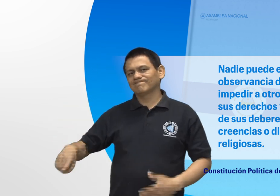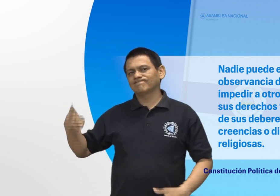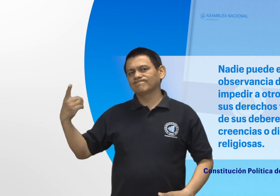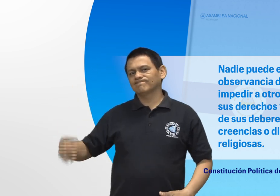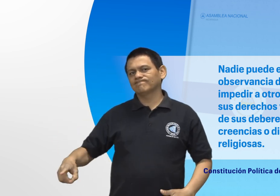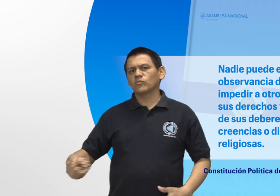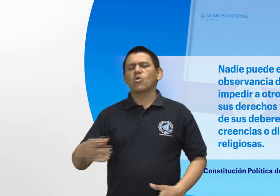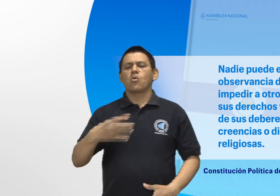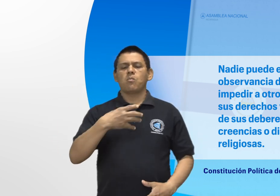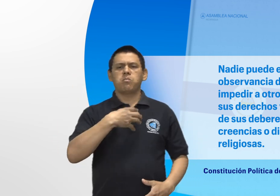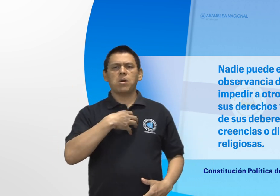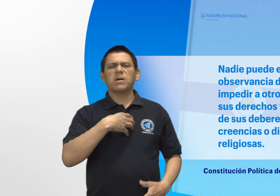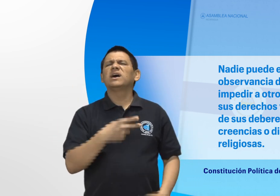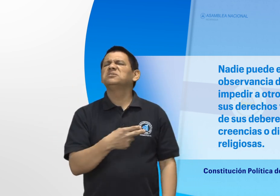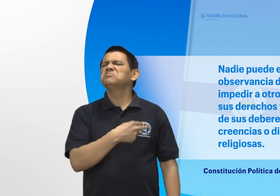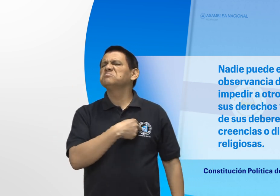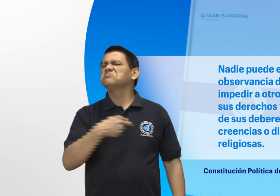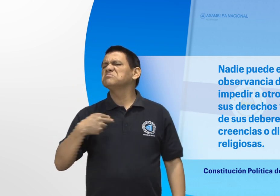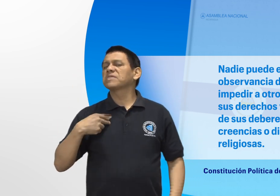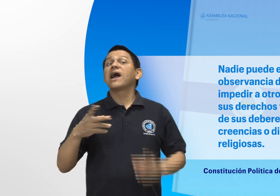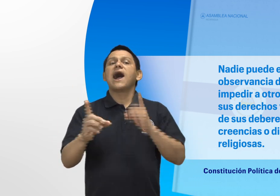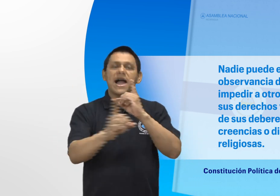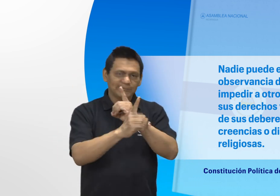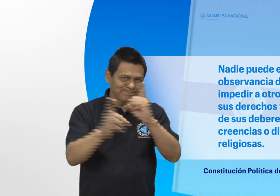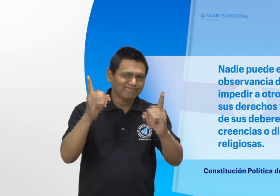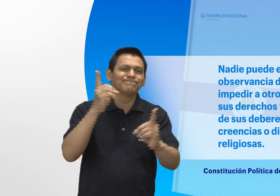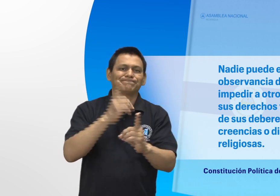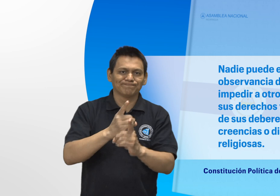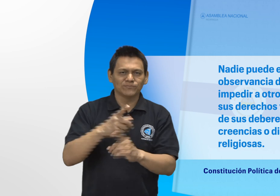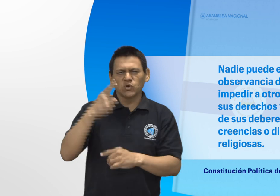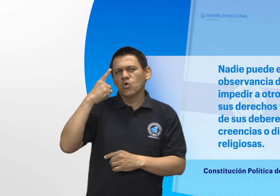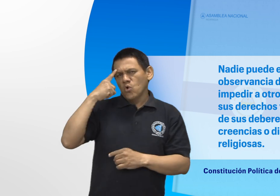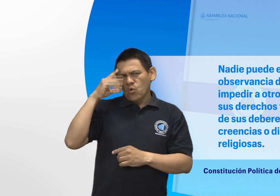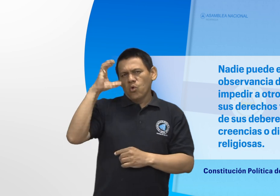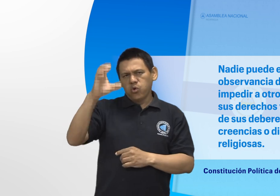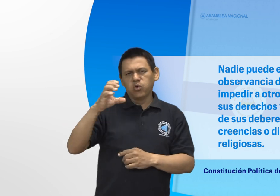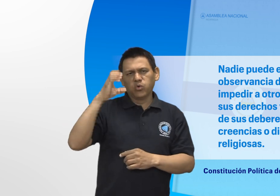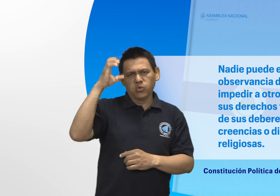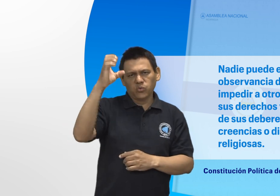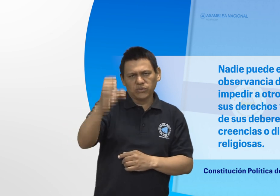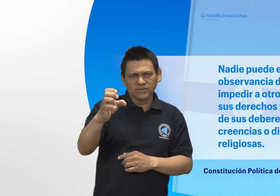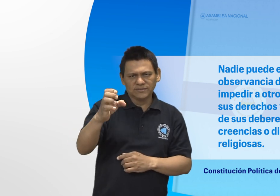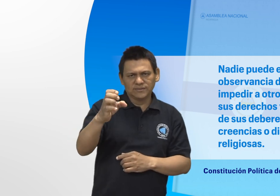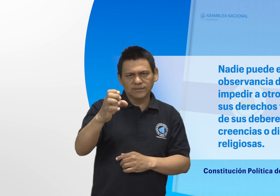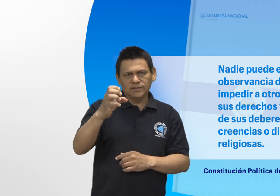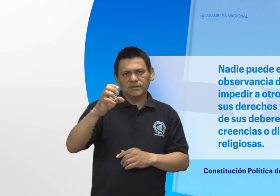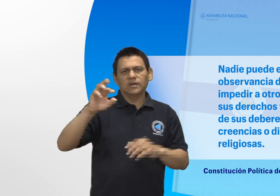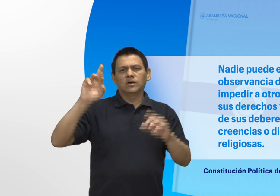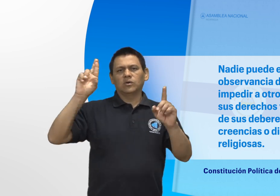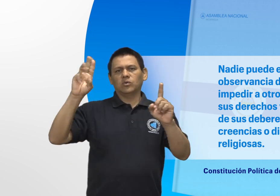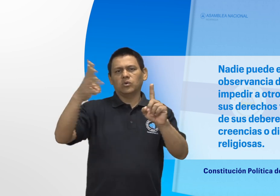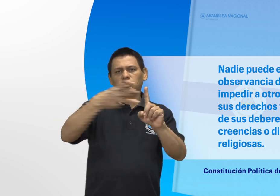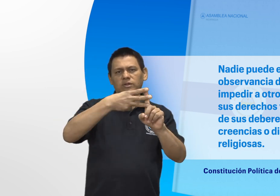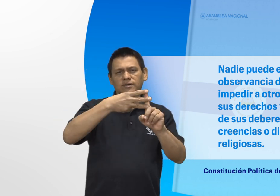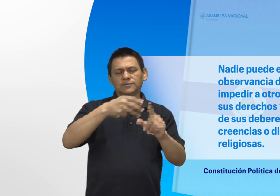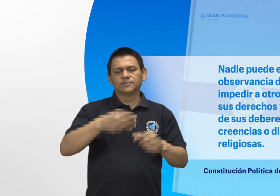ejercicio de sus derechos y el cumplimiento de sus deberes, invocando creencias o disposiciones